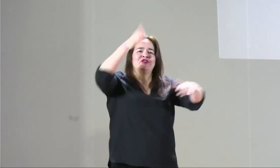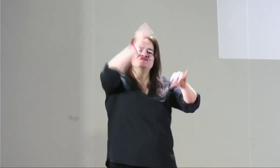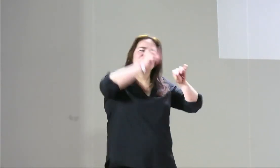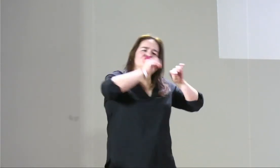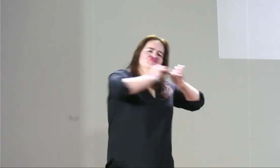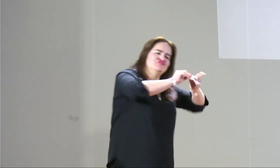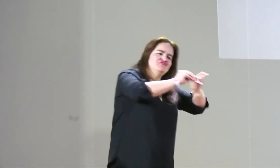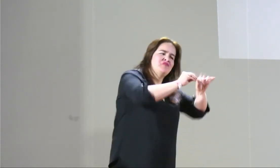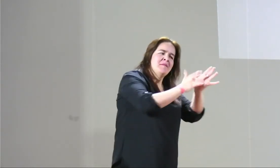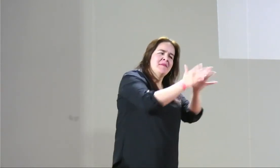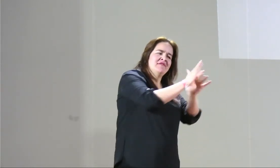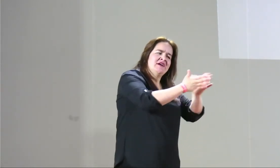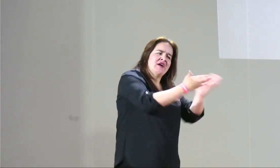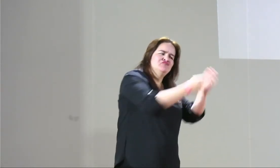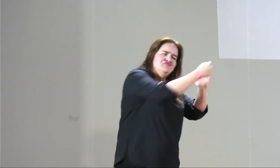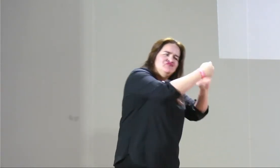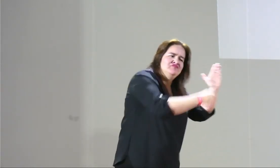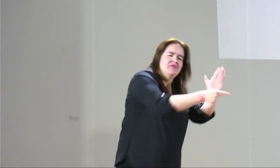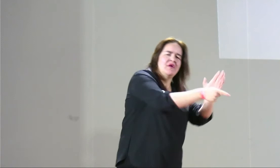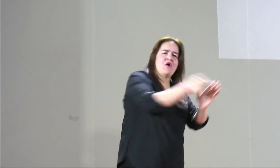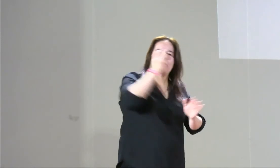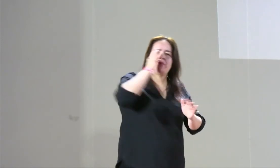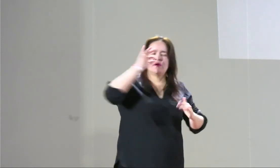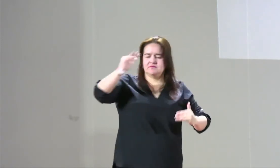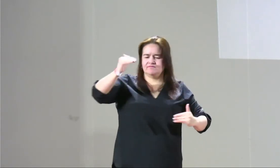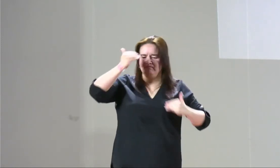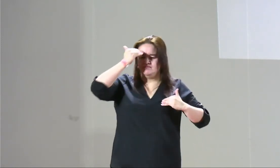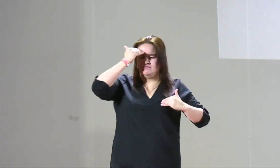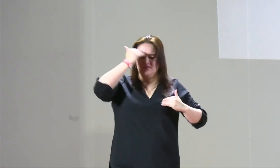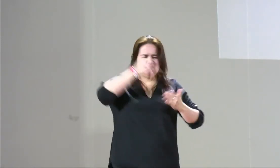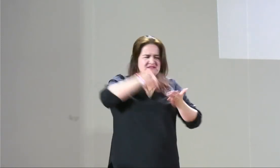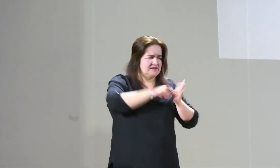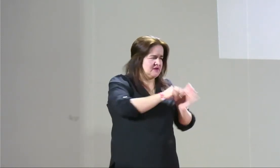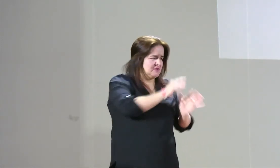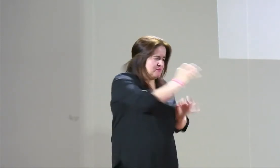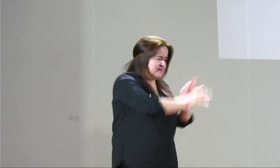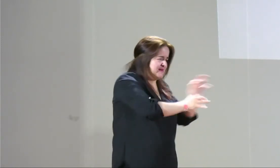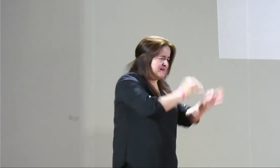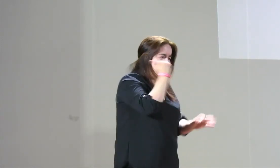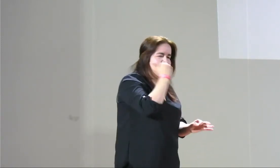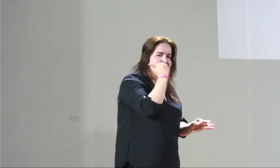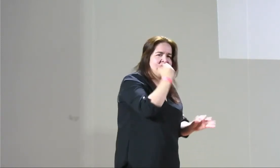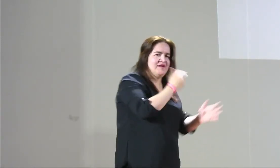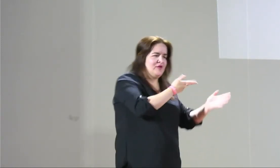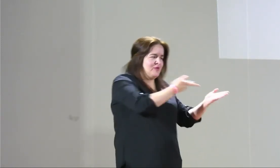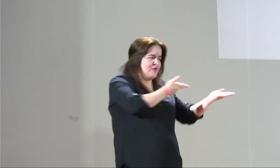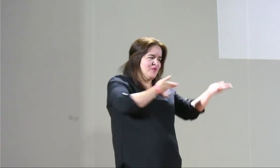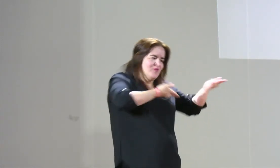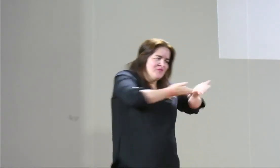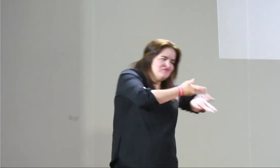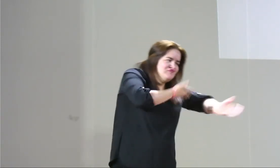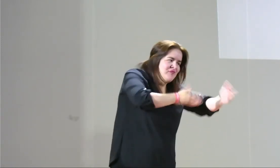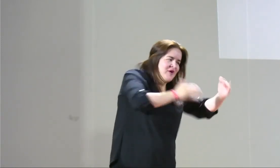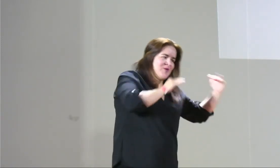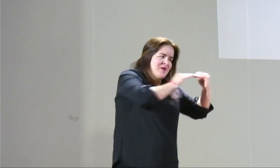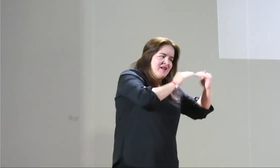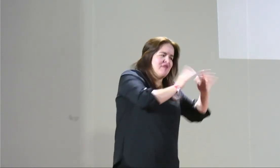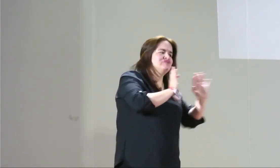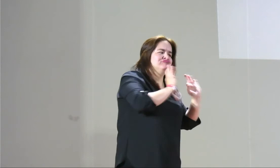hay diferentes colectivos, hay diferentes religiones, hay diferentes creencias, hay diferentes doctrinas